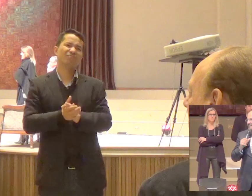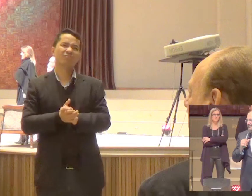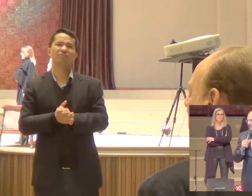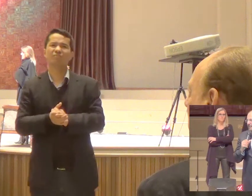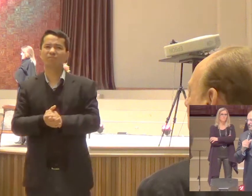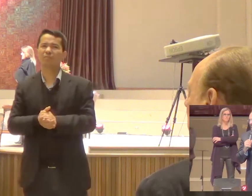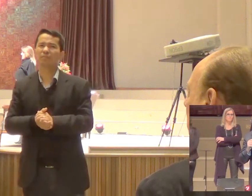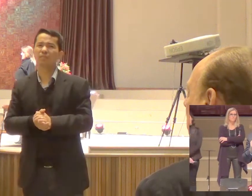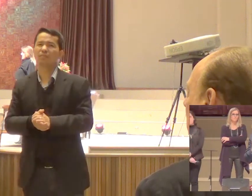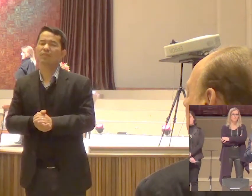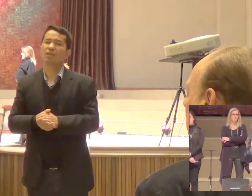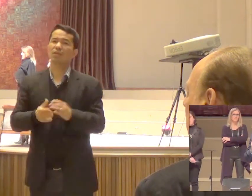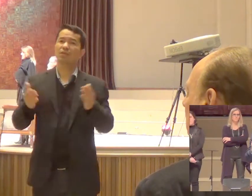E principalmente Você homem